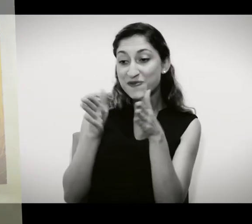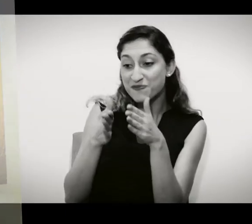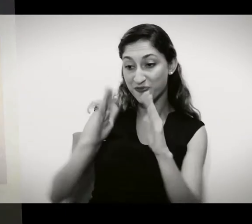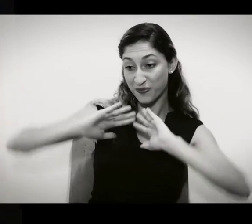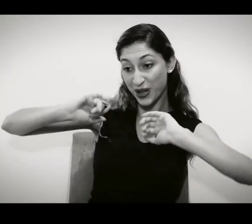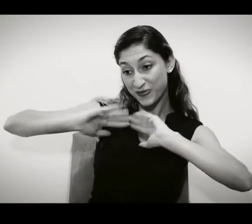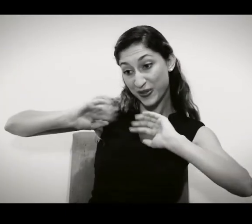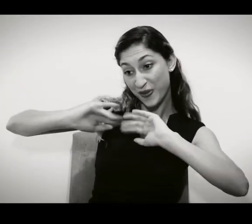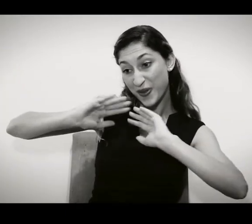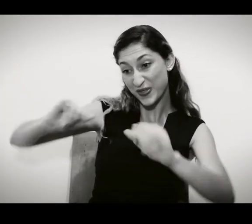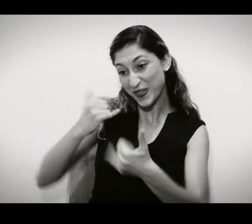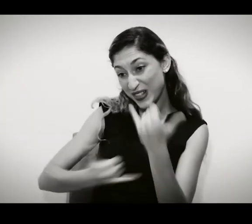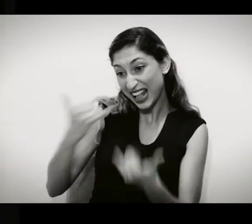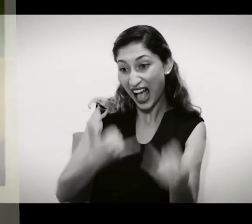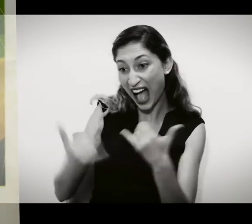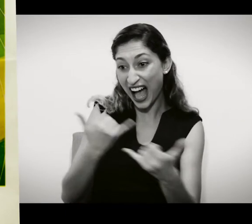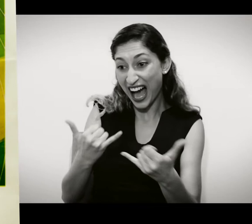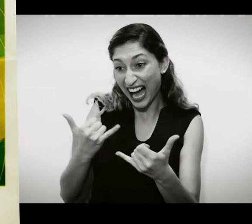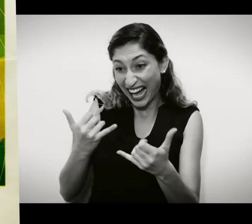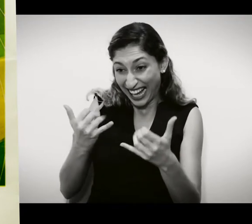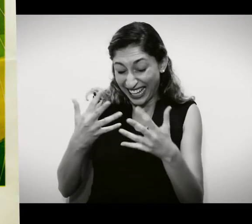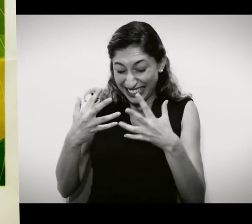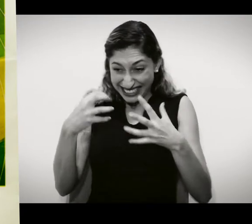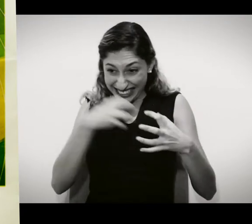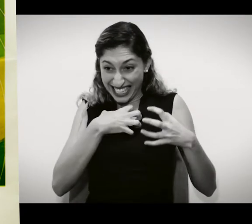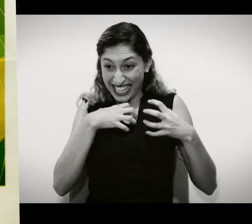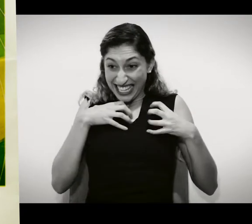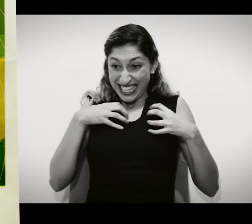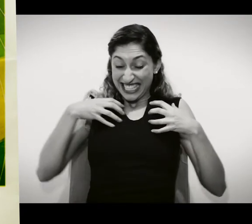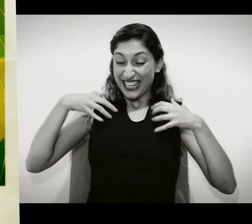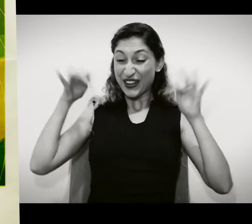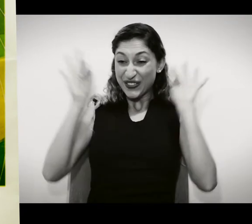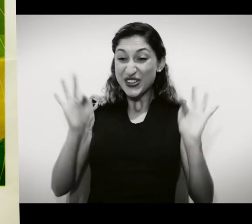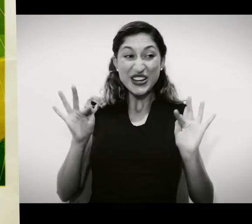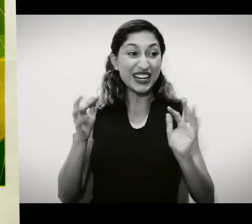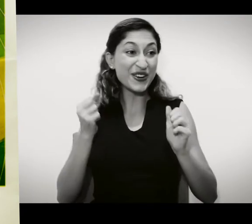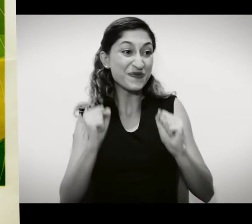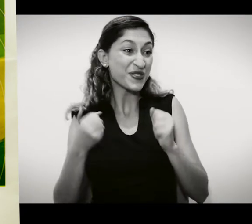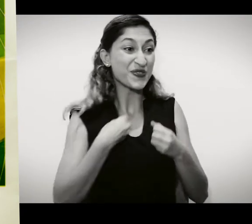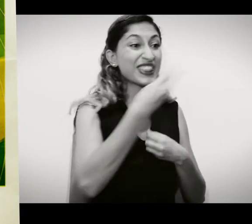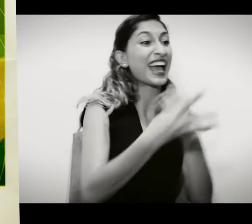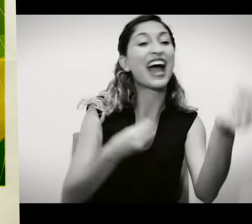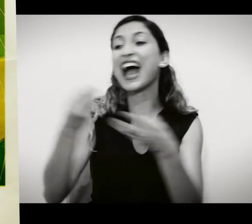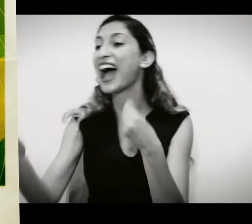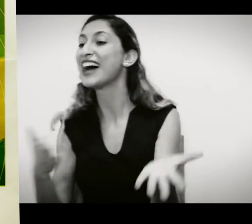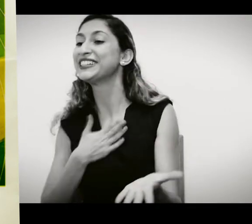brincar. Naquele momento, ela sentiu que podia dar prazer e alegria.